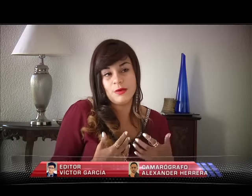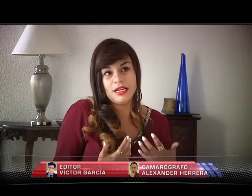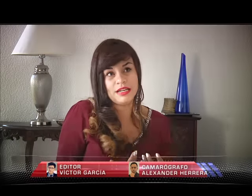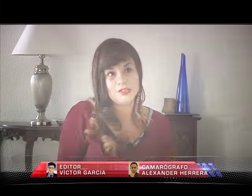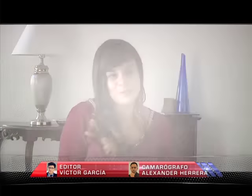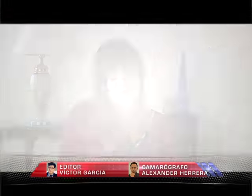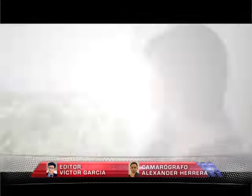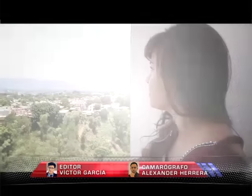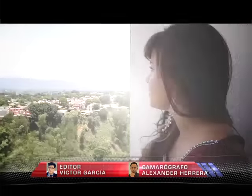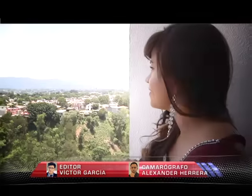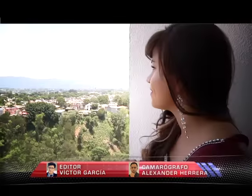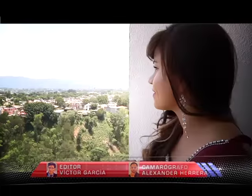adorar a Dios.